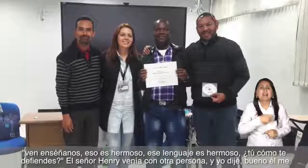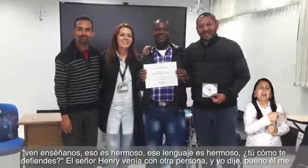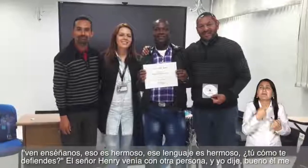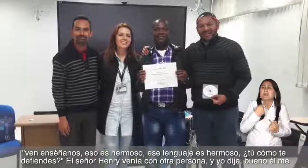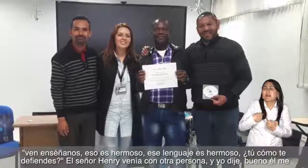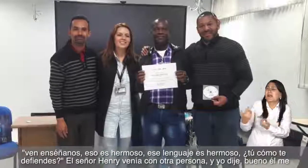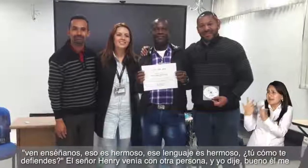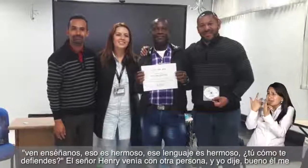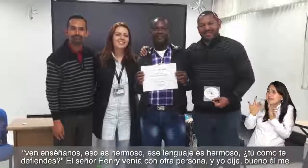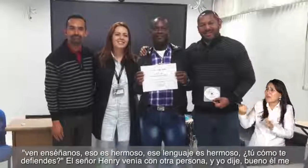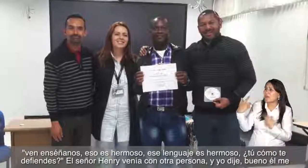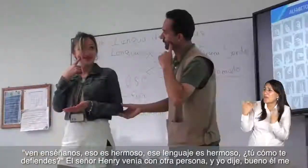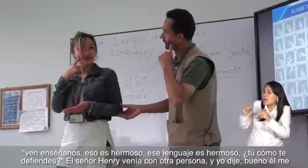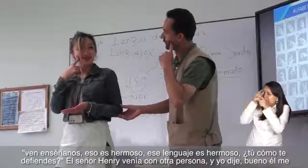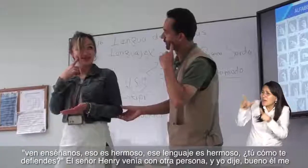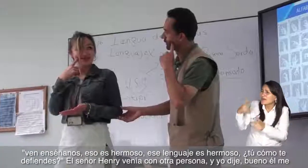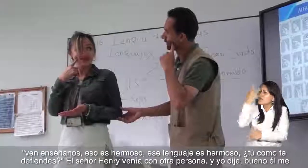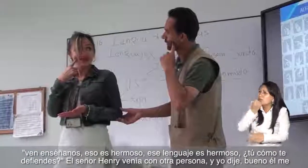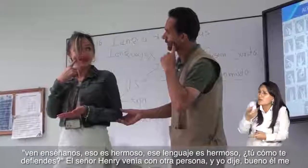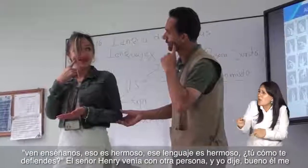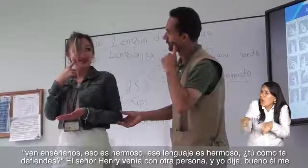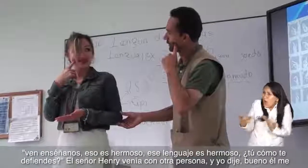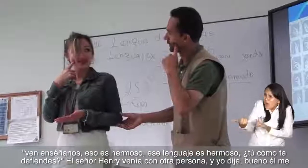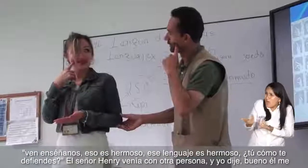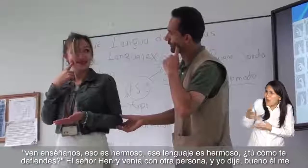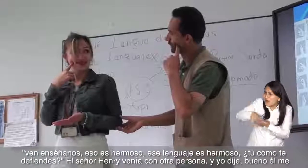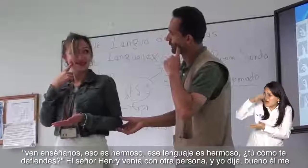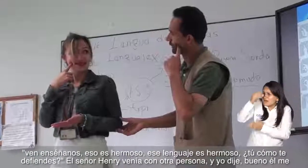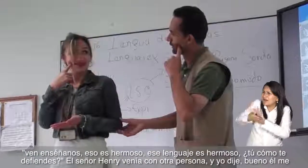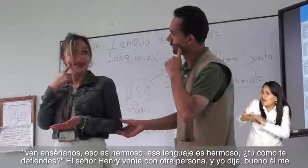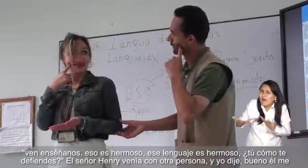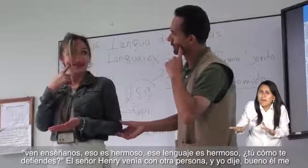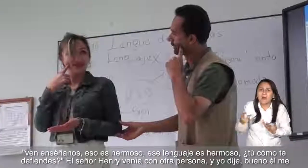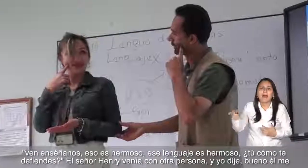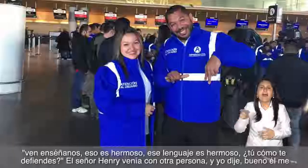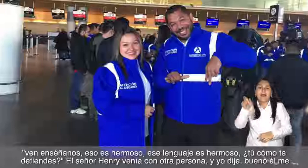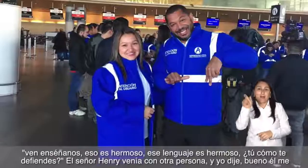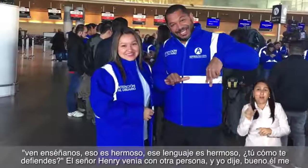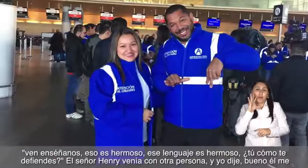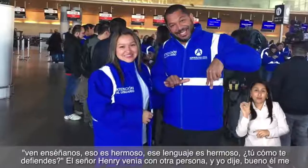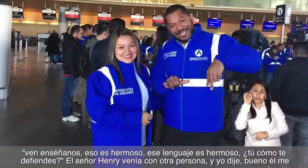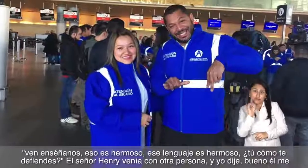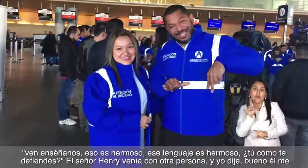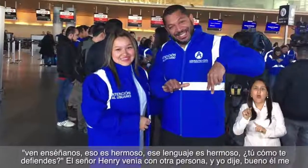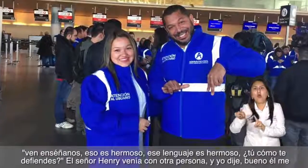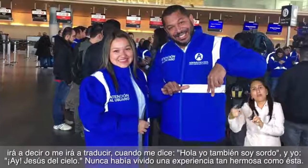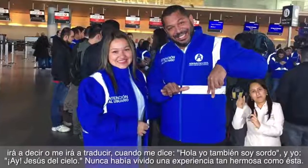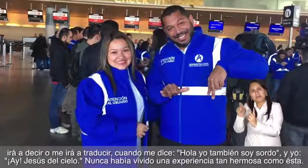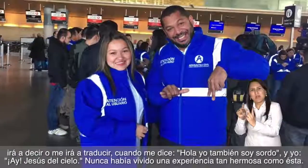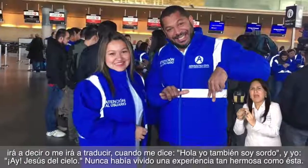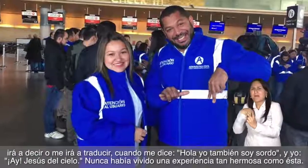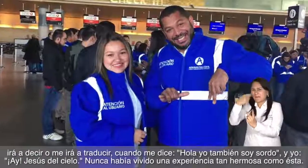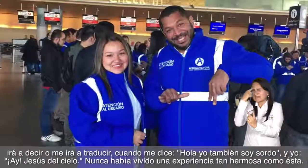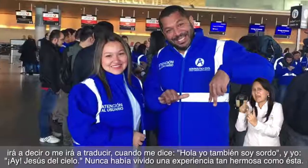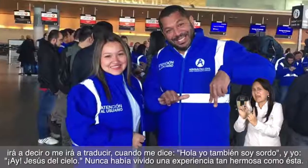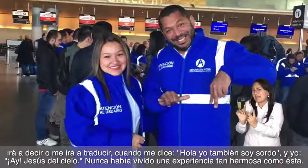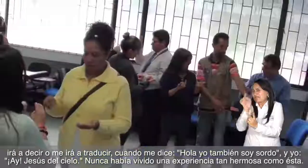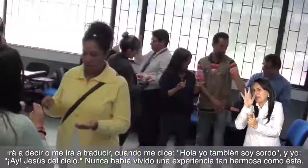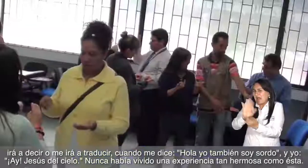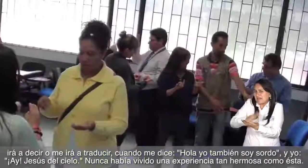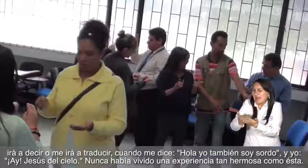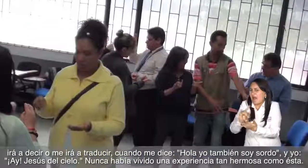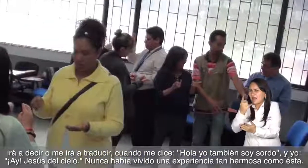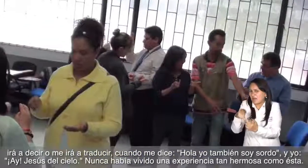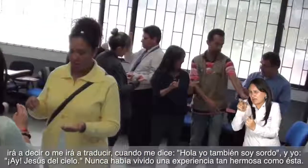ven, enséñanos, eso es hermoso, ese lenguaje es hermoso, tú cómo te defiendes. El señor Henry venía con otra persona y yo dije, bueno, él me irá a decir o me